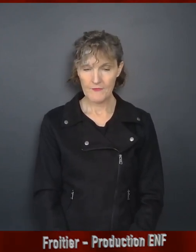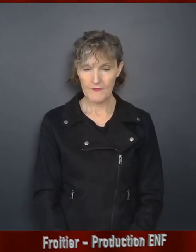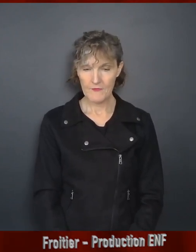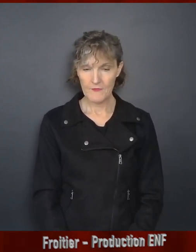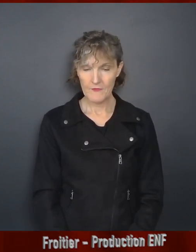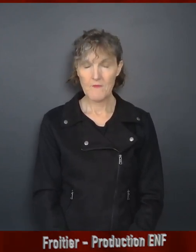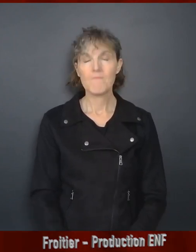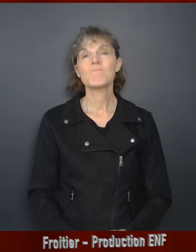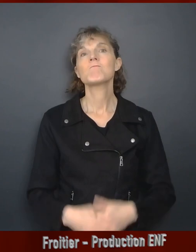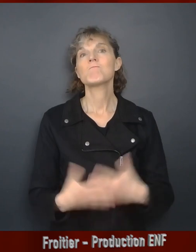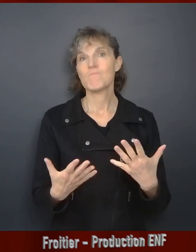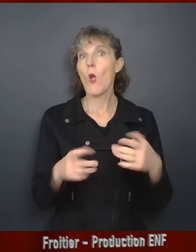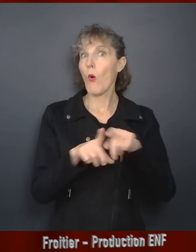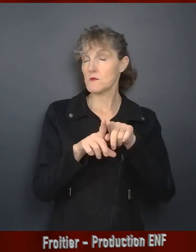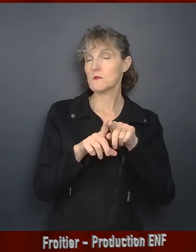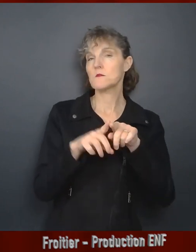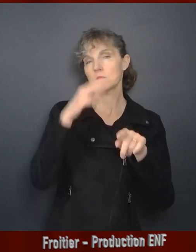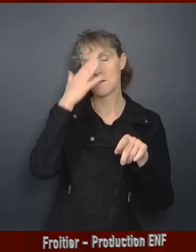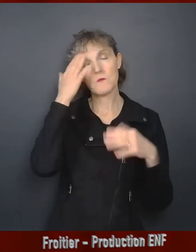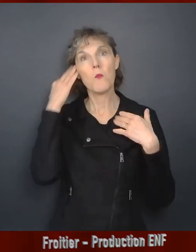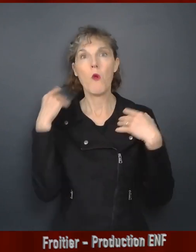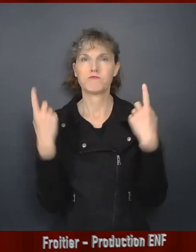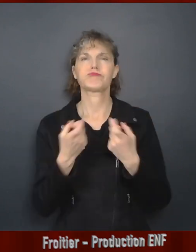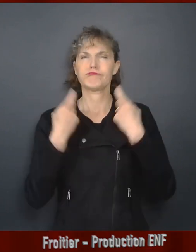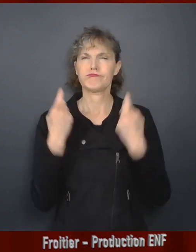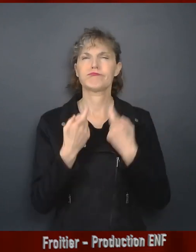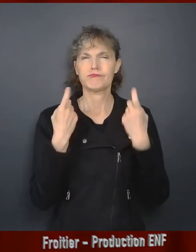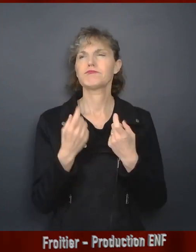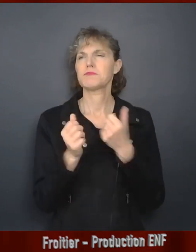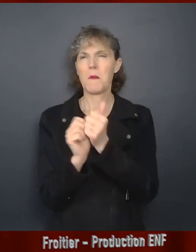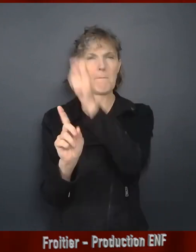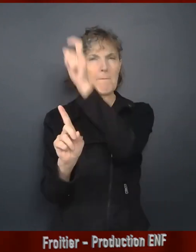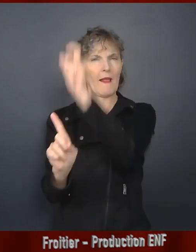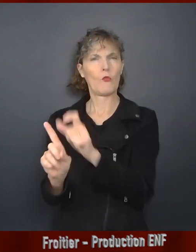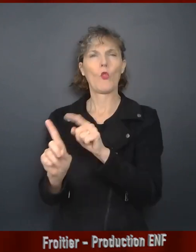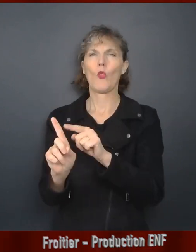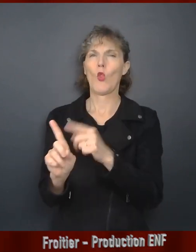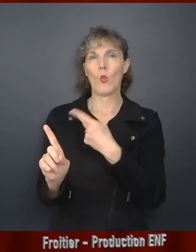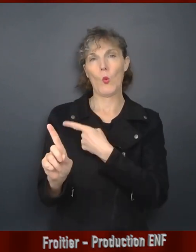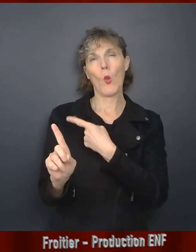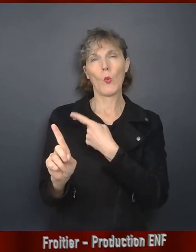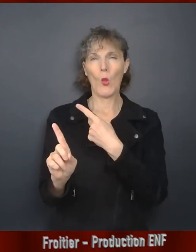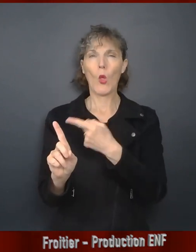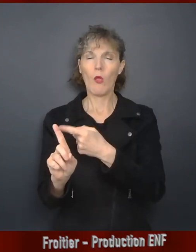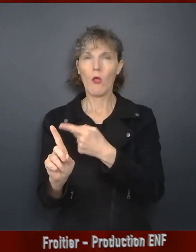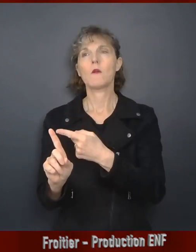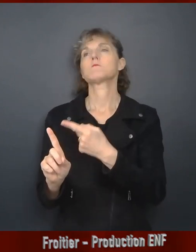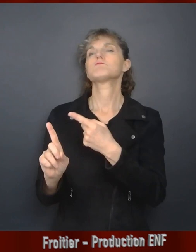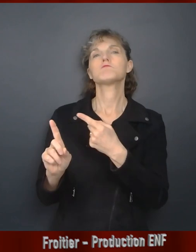Aussi, je m'entraîne tous les jours avec mon thérapeute en médecine sportive